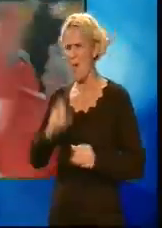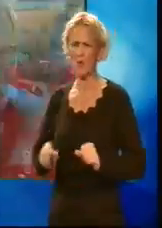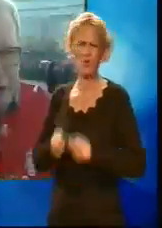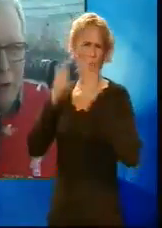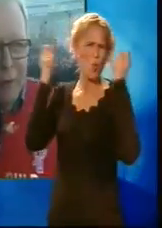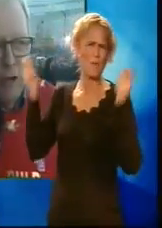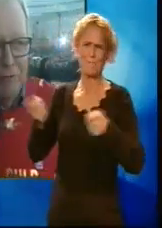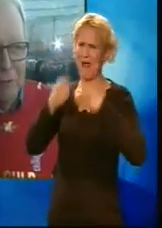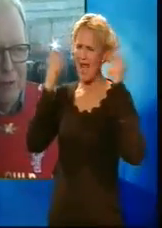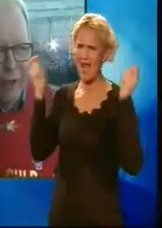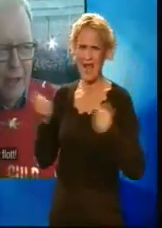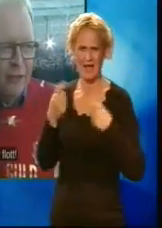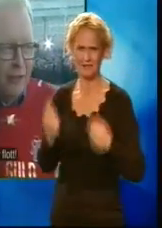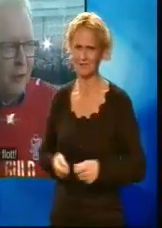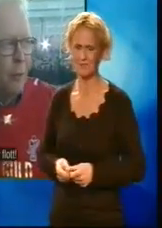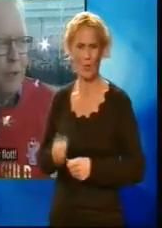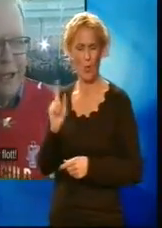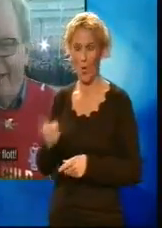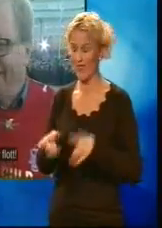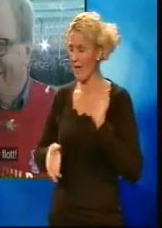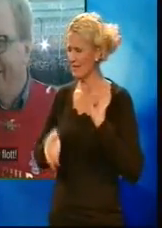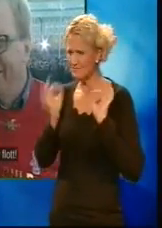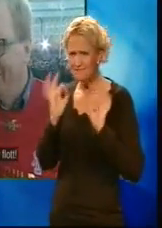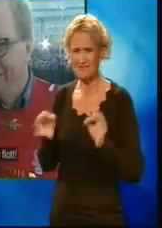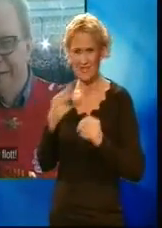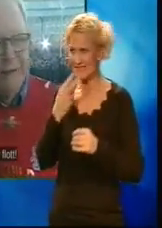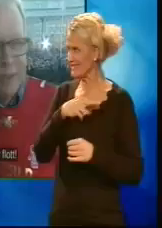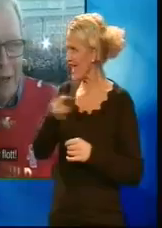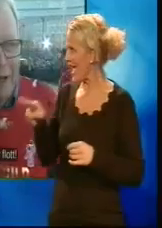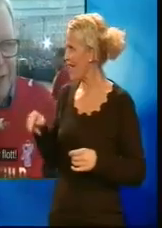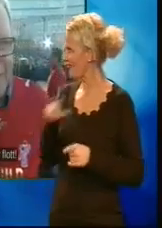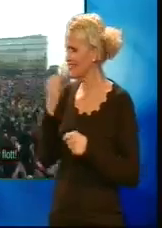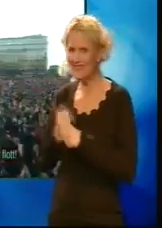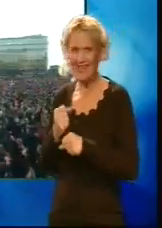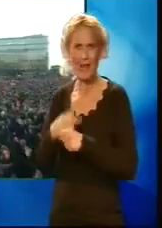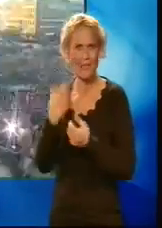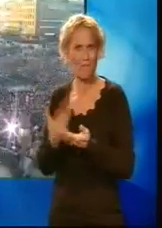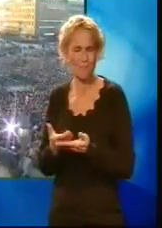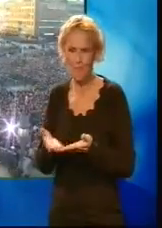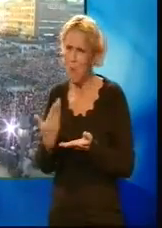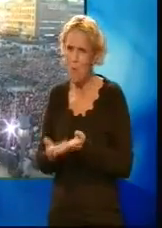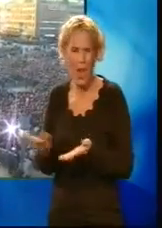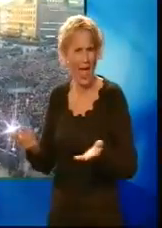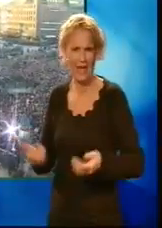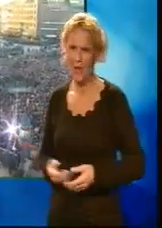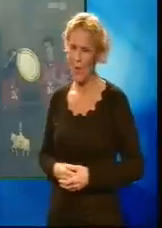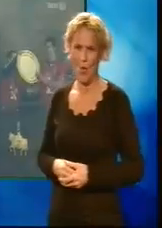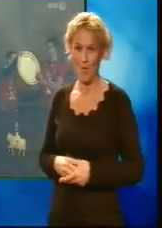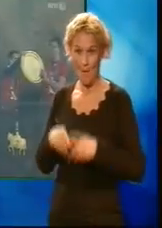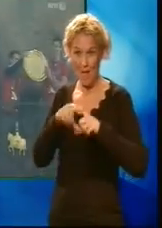Det er jo praktfullt å se hva populære drengene er, og det var deilig. Spillerne måtte også opp på balkongen med beviset på